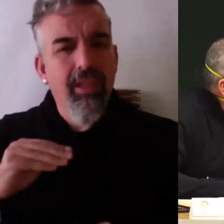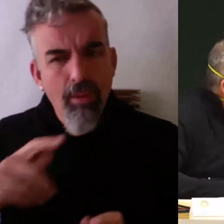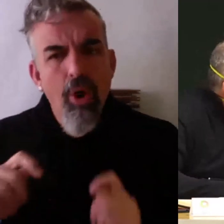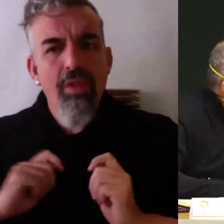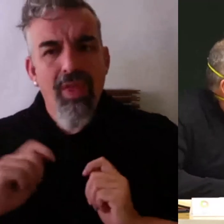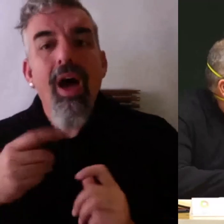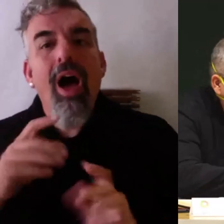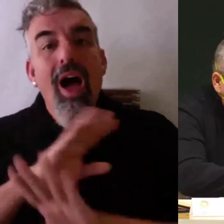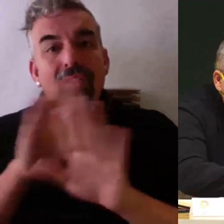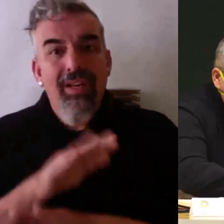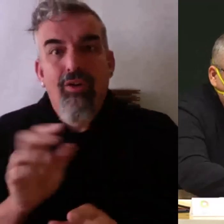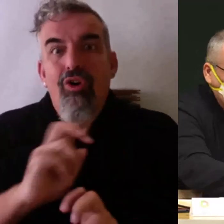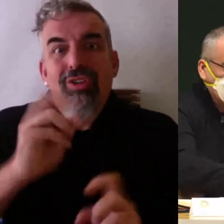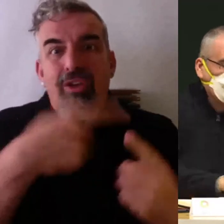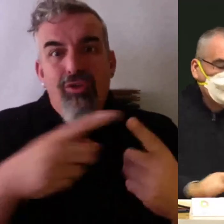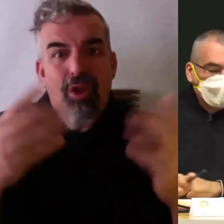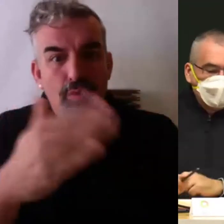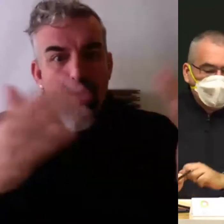la docencia y para otras cosas.